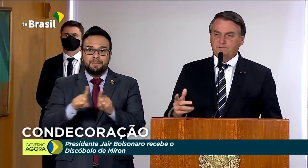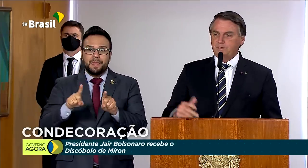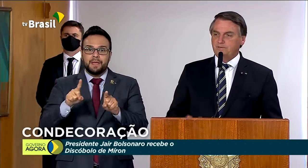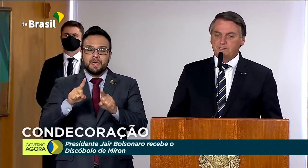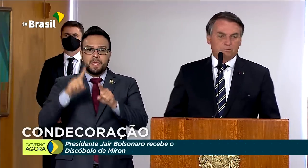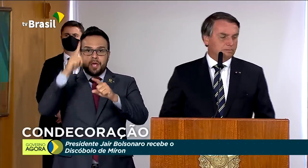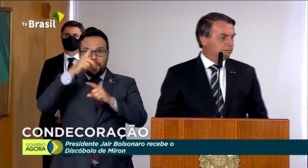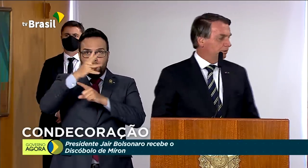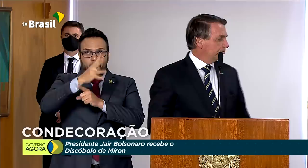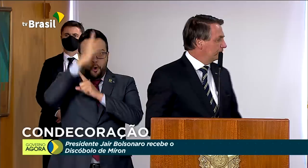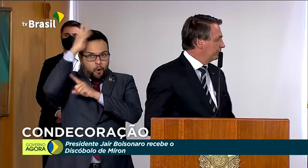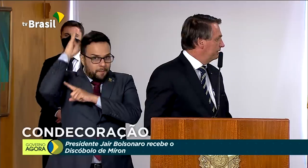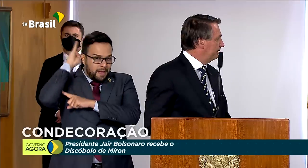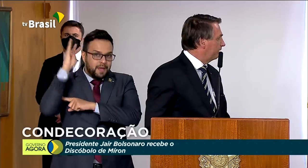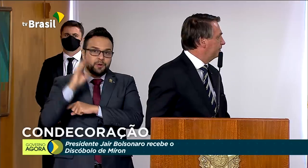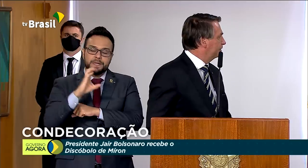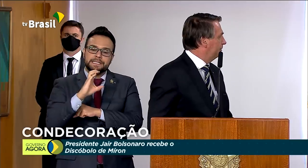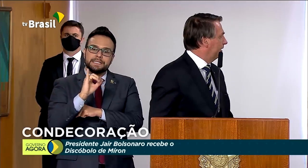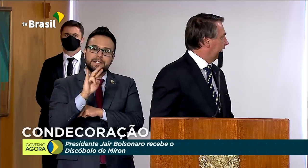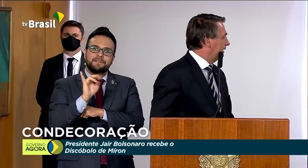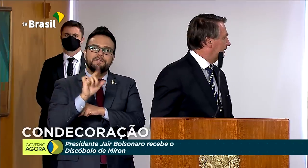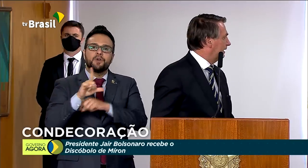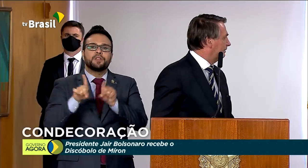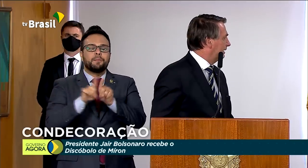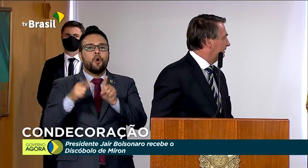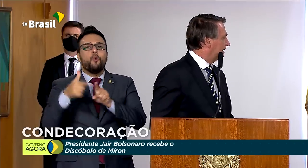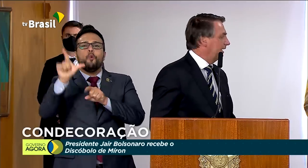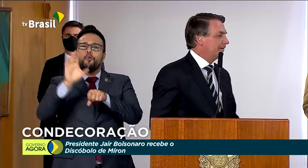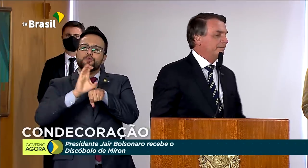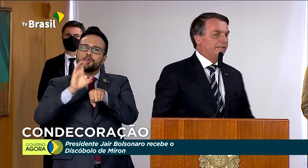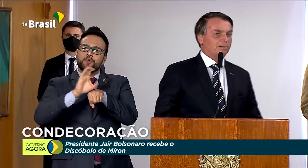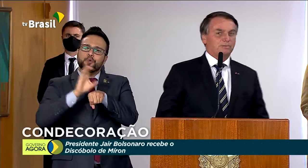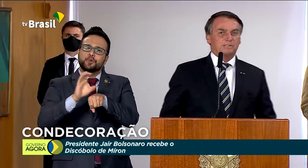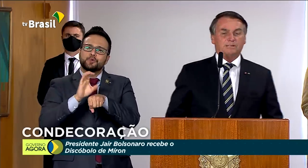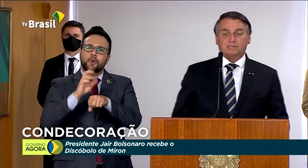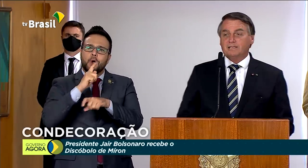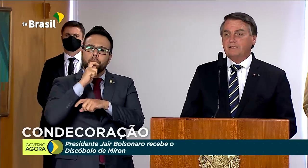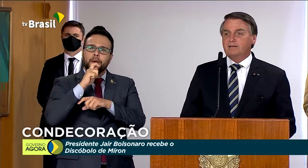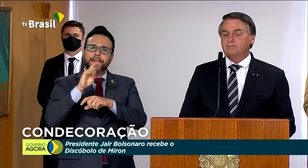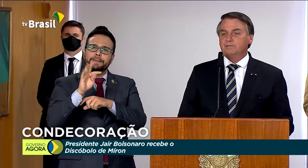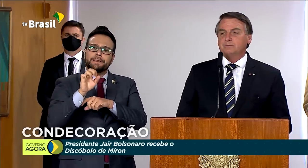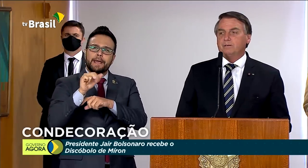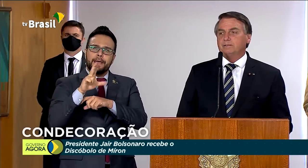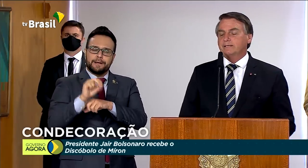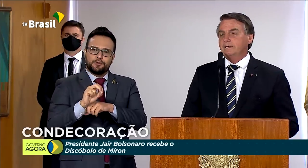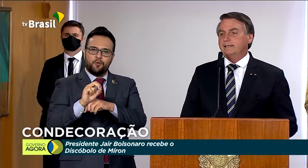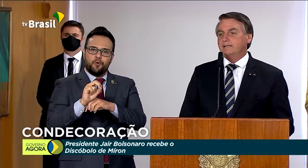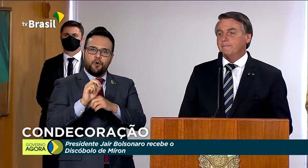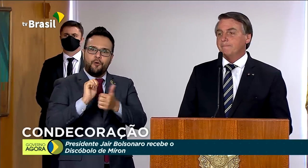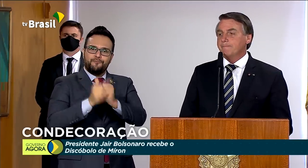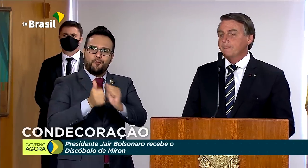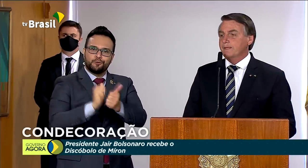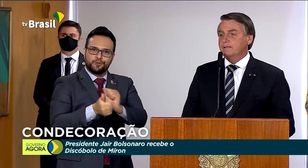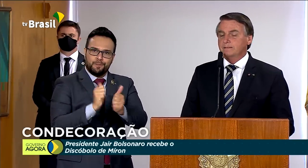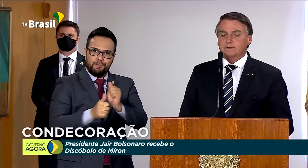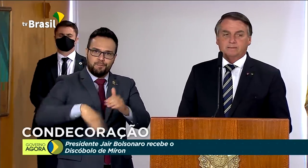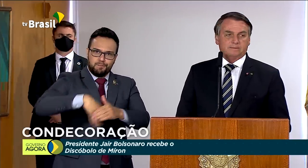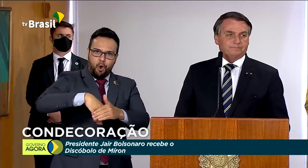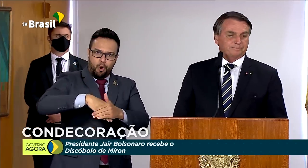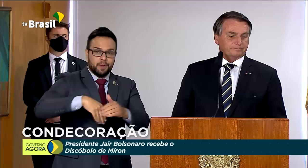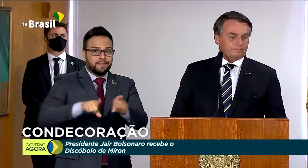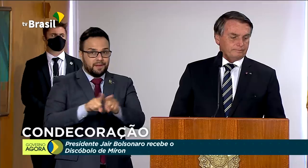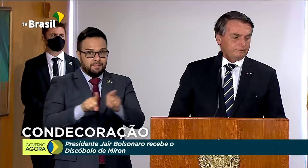E civis faziam um outro curso de técnico de futebol naquela época, né, naquela época, fazer um curso de auxiliar técnico de futebol naquela área lá. Eu